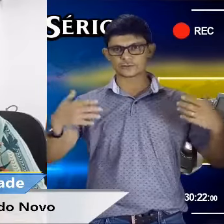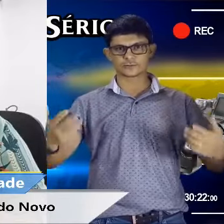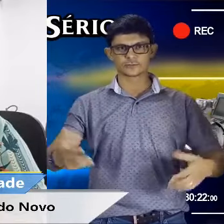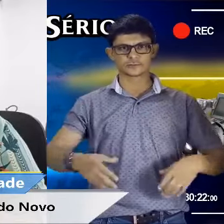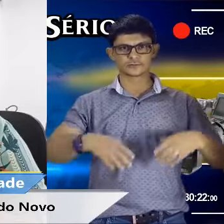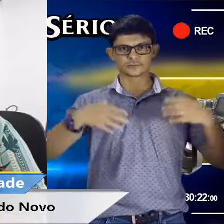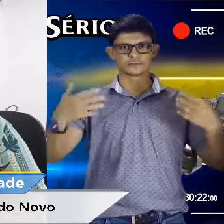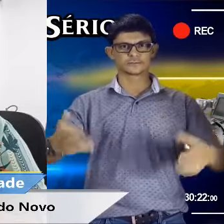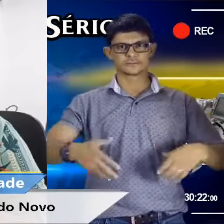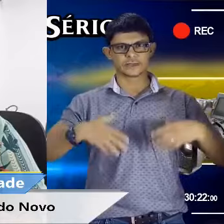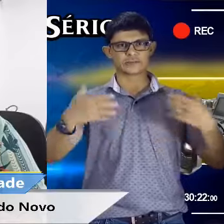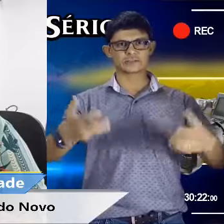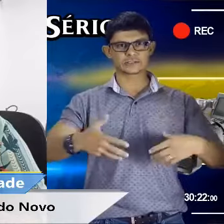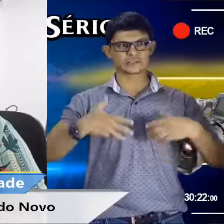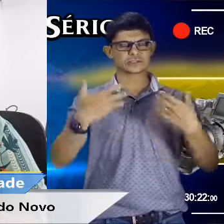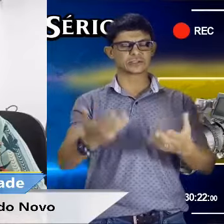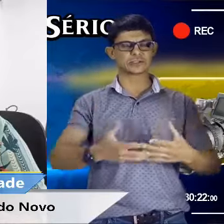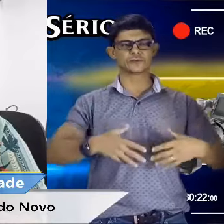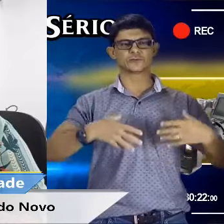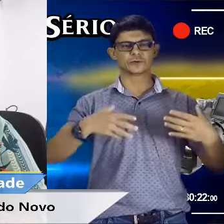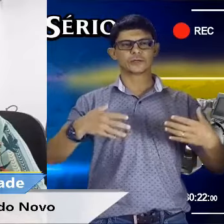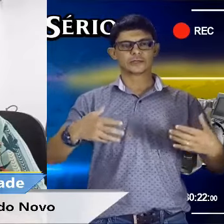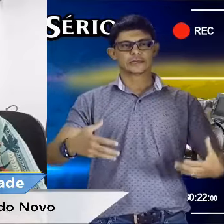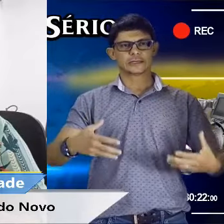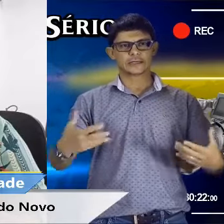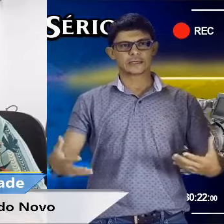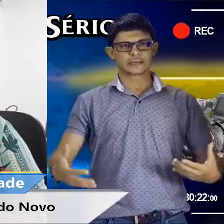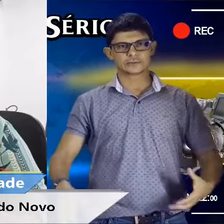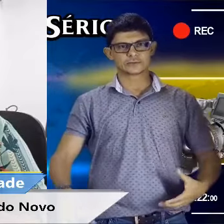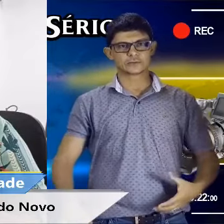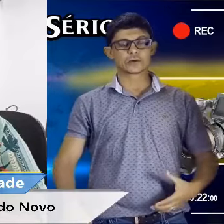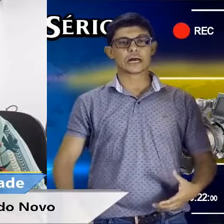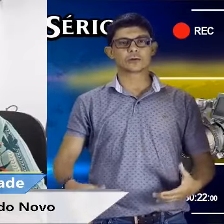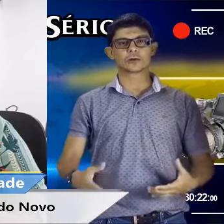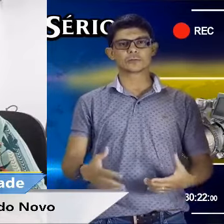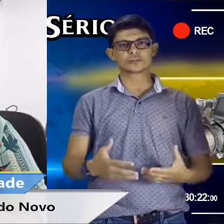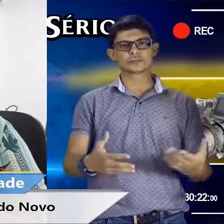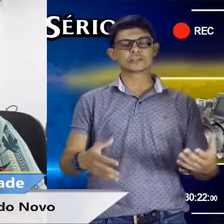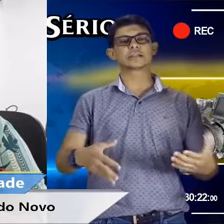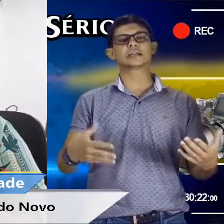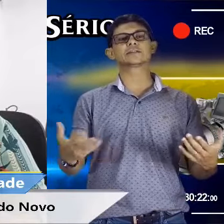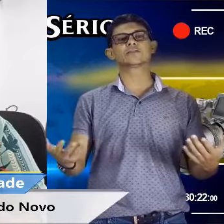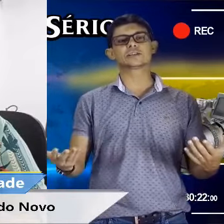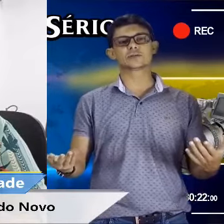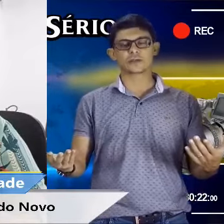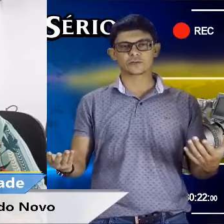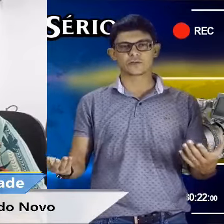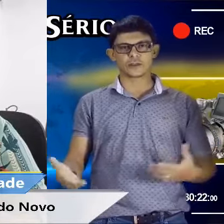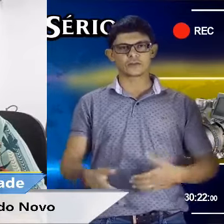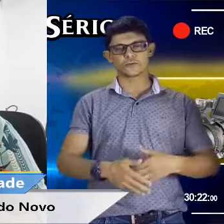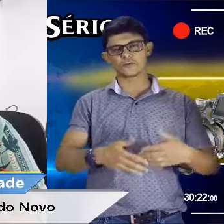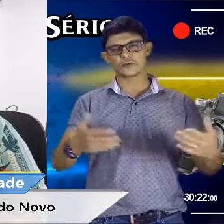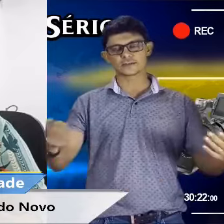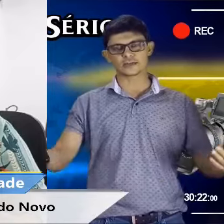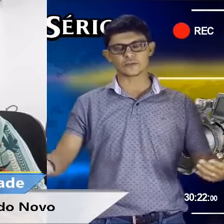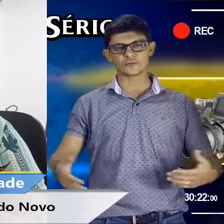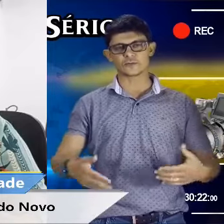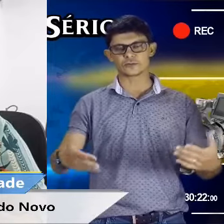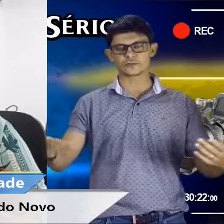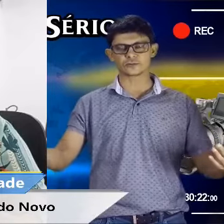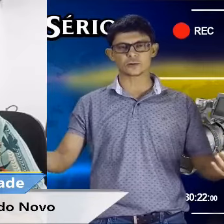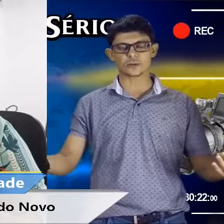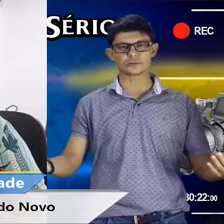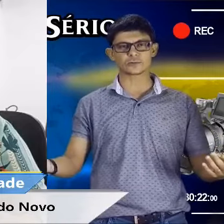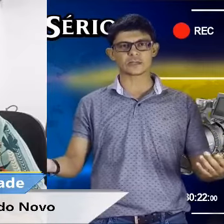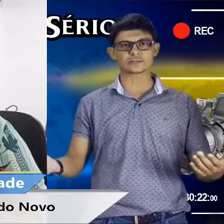ato meio instintivo do calor de tanto investimento feito, foi um financiamento